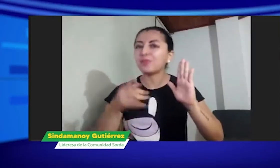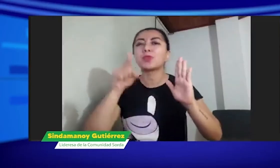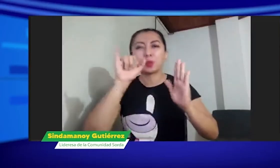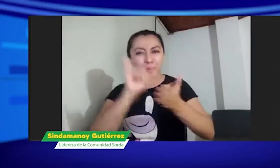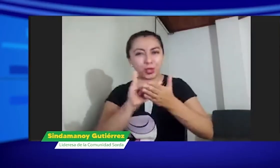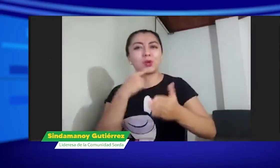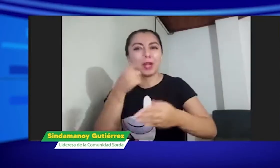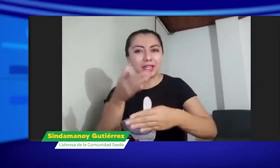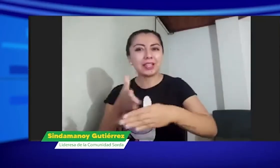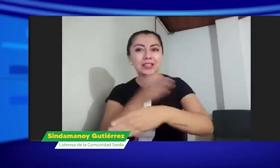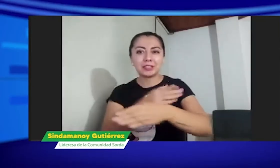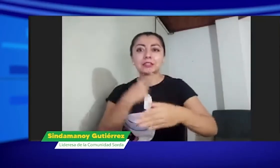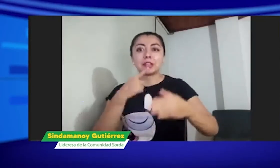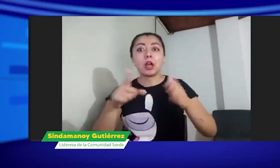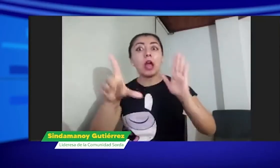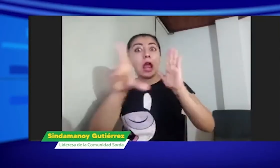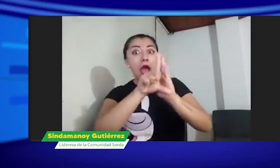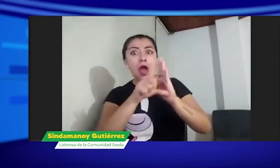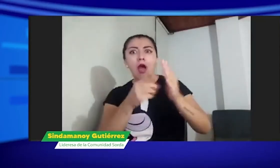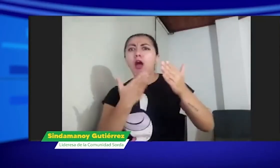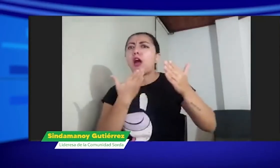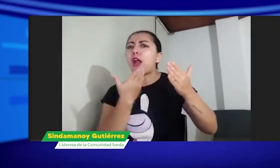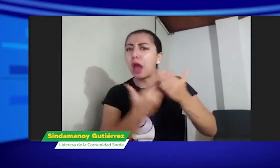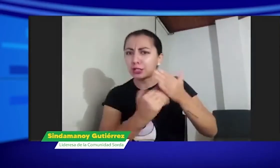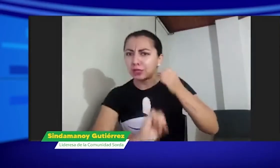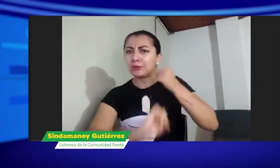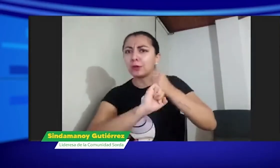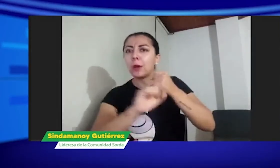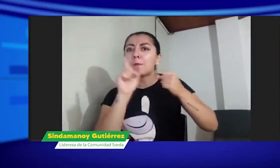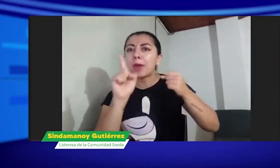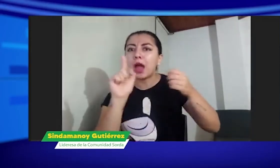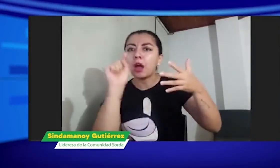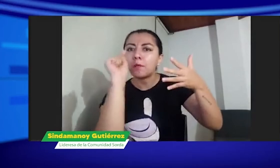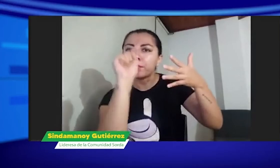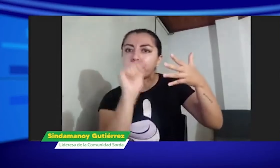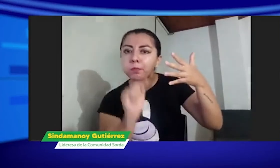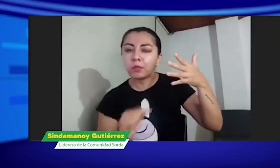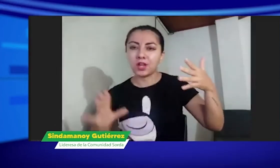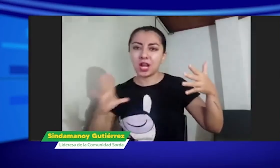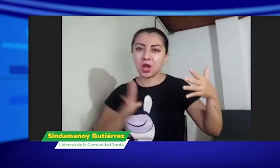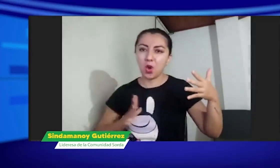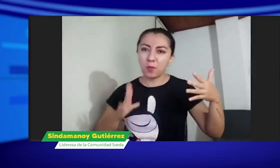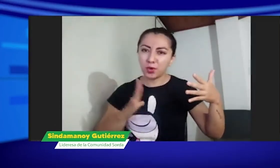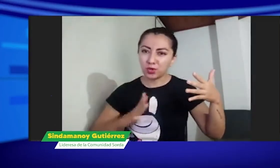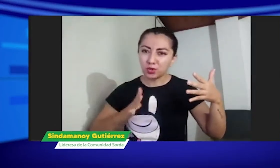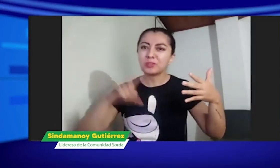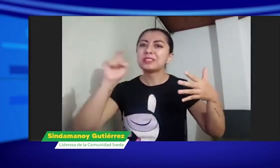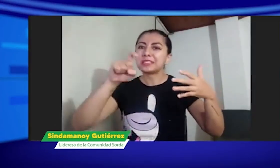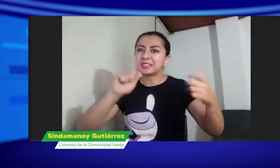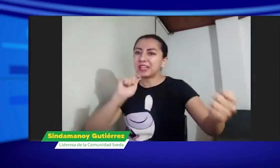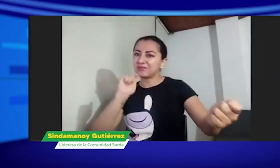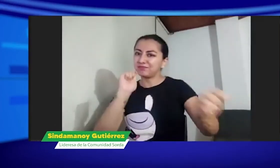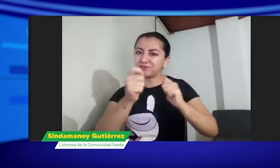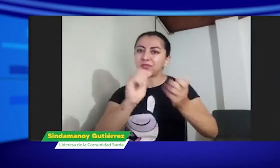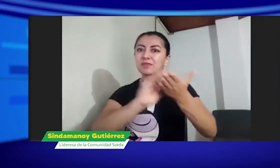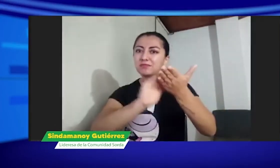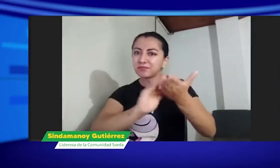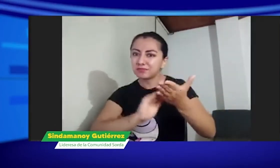la ley no lo dice entonces es importante tener en cuenta qué es lo que dice la ley y qué temas